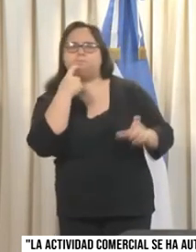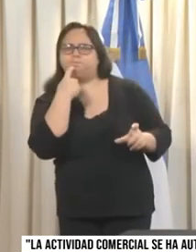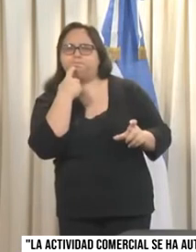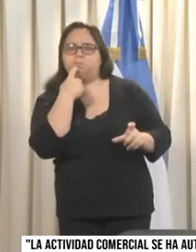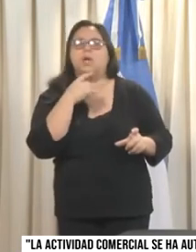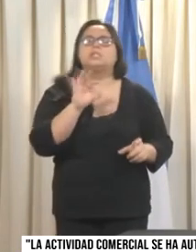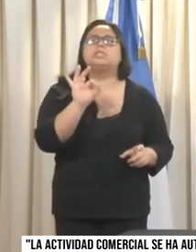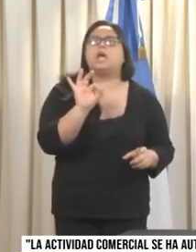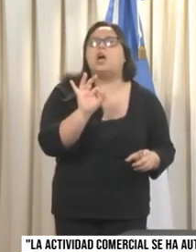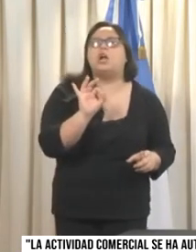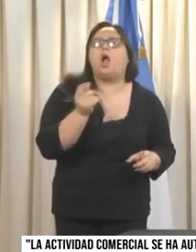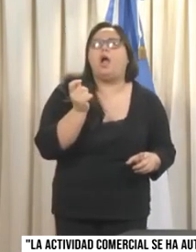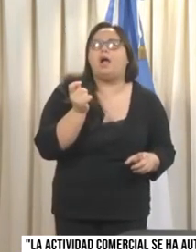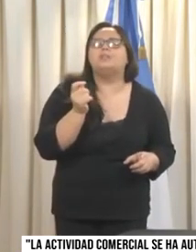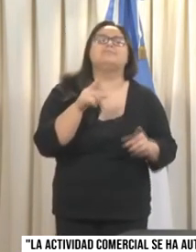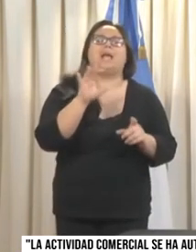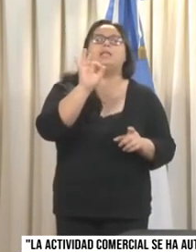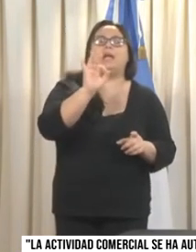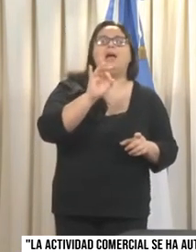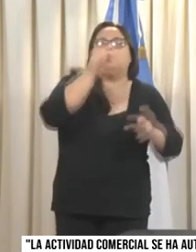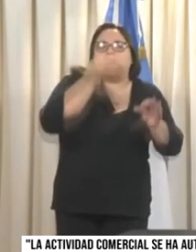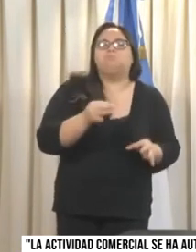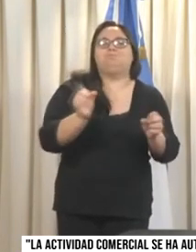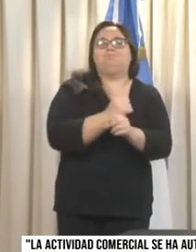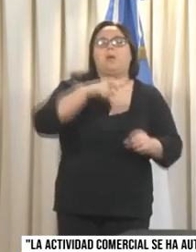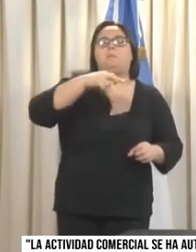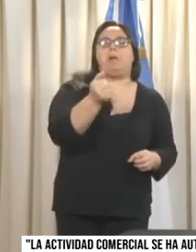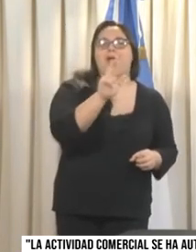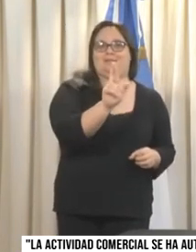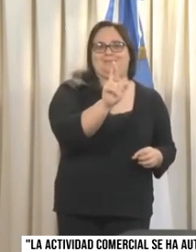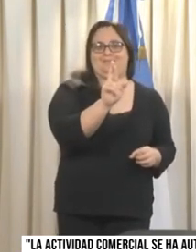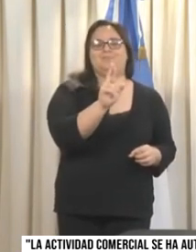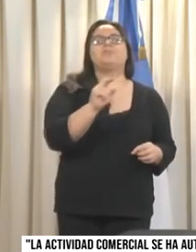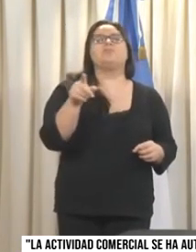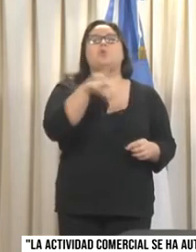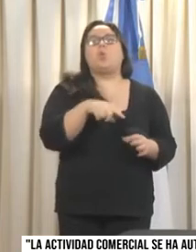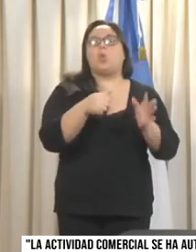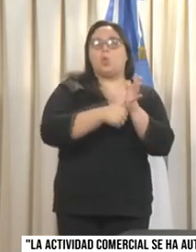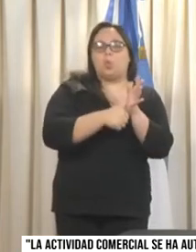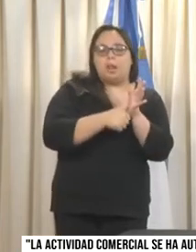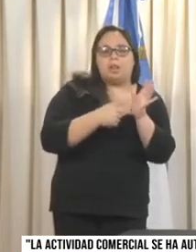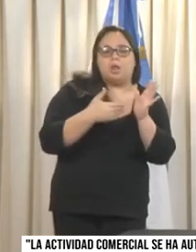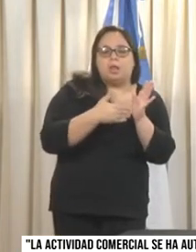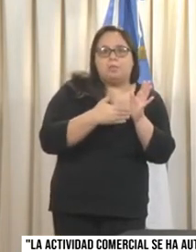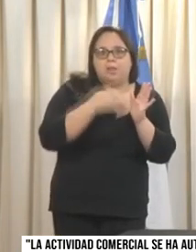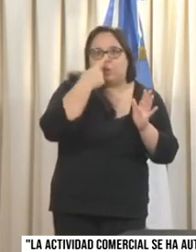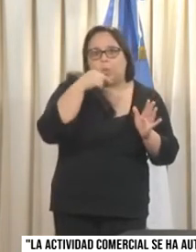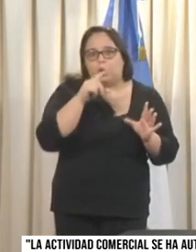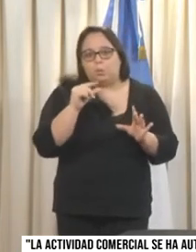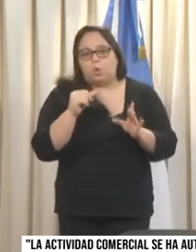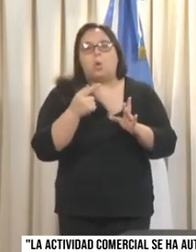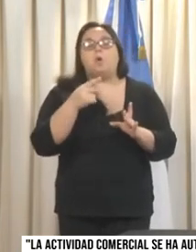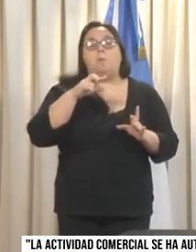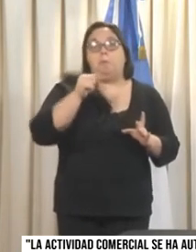el cero es considerado como un número par para justamente el control que tiene que ver con el flujo de personas